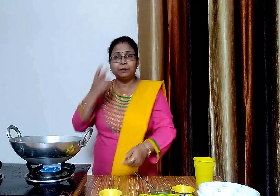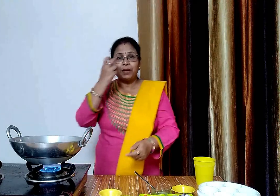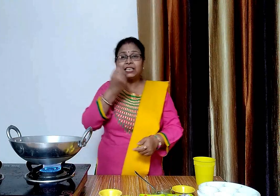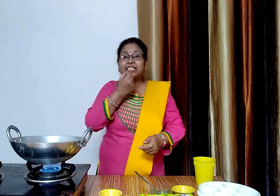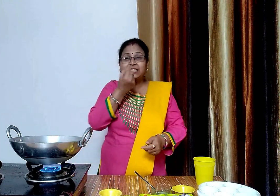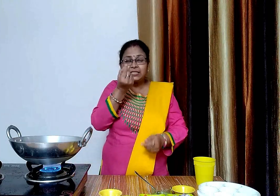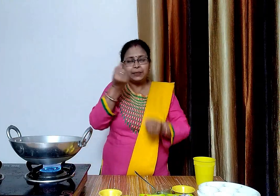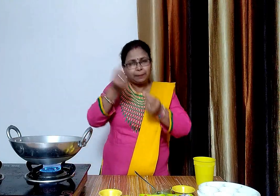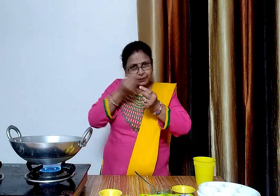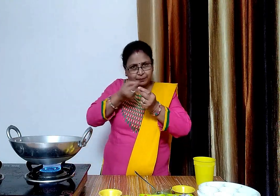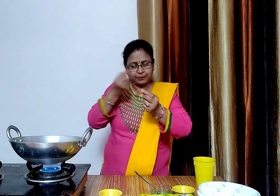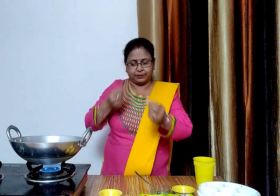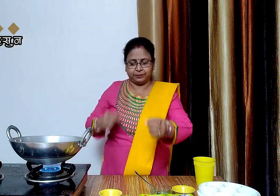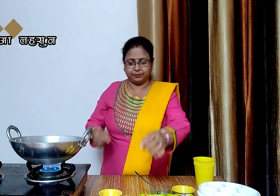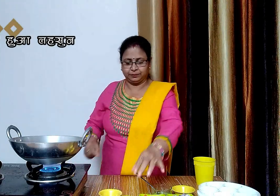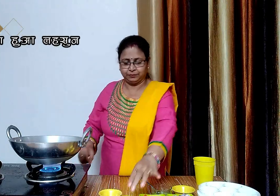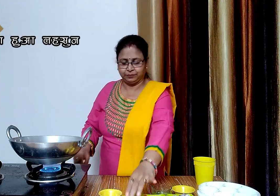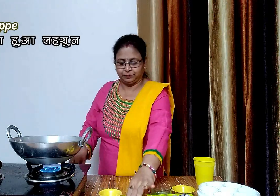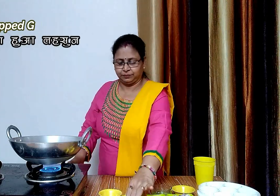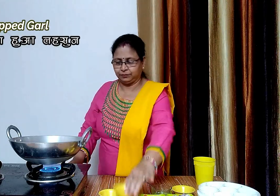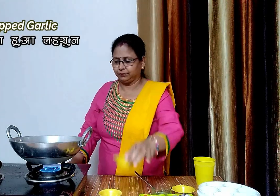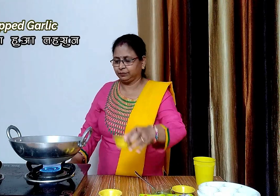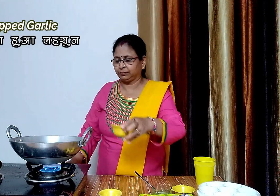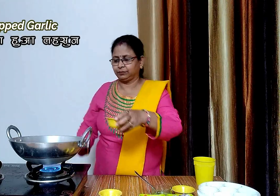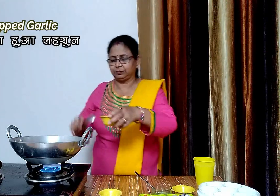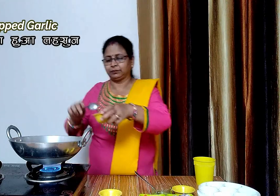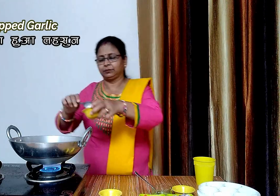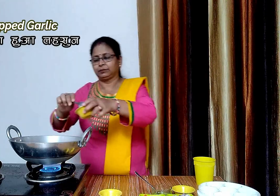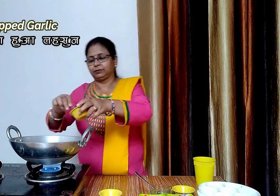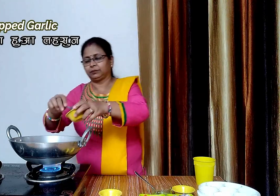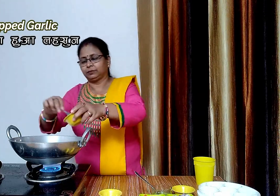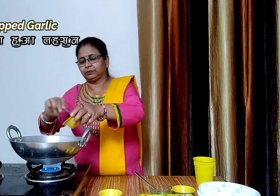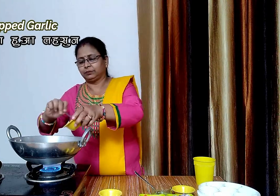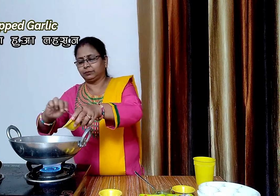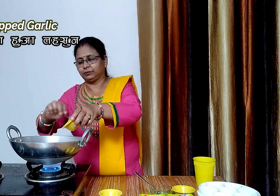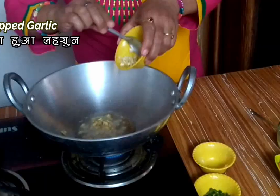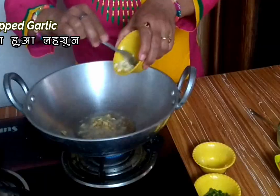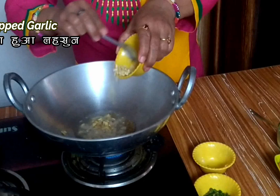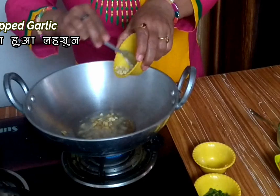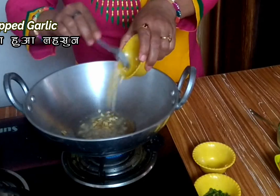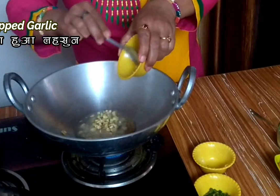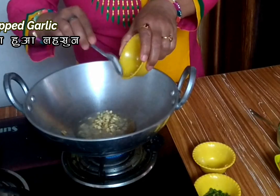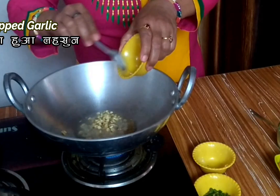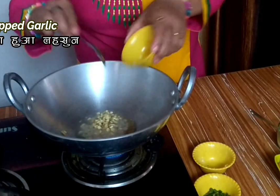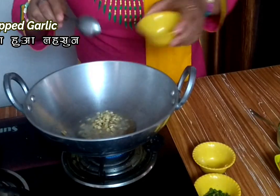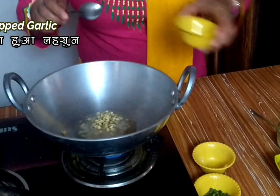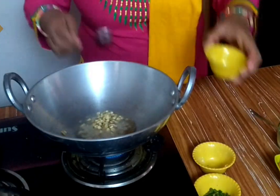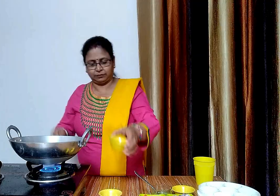आट से दस बारी कड़ी हुई लेसन की कलिया डालकर भूल लेंगे